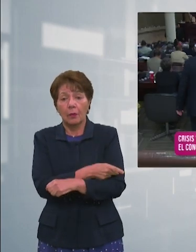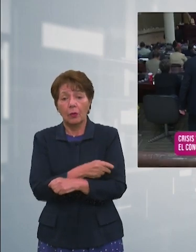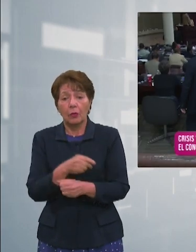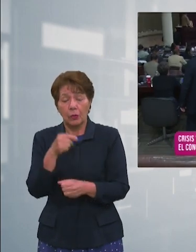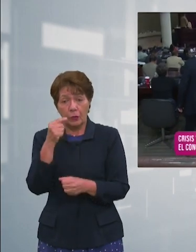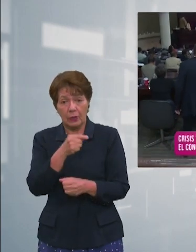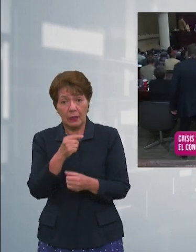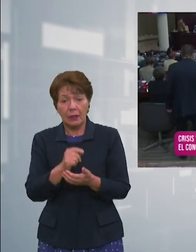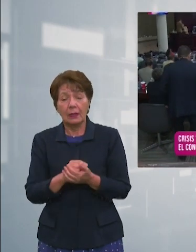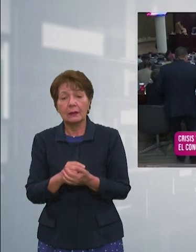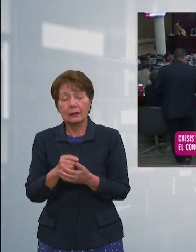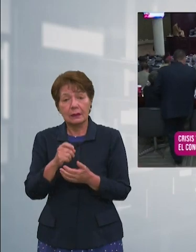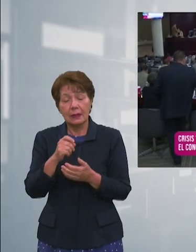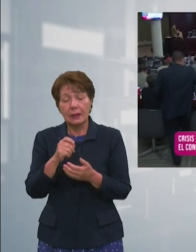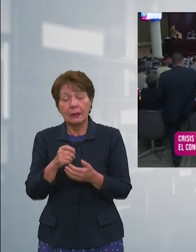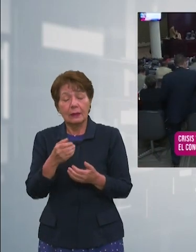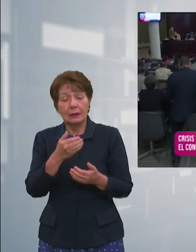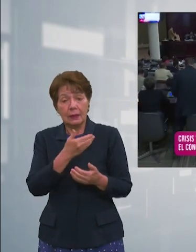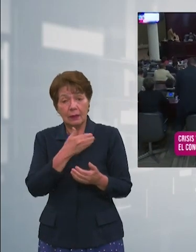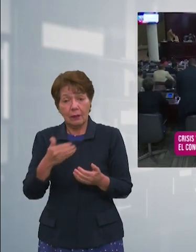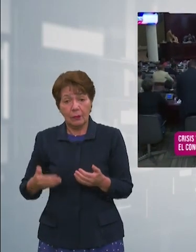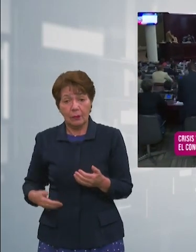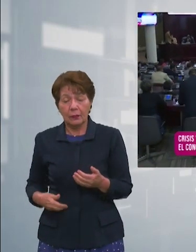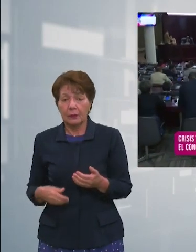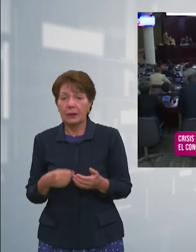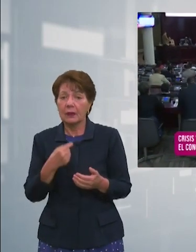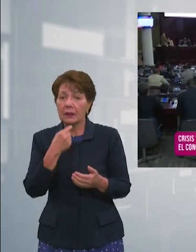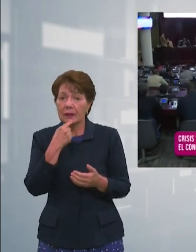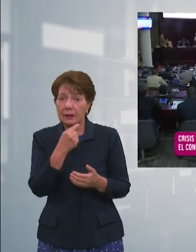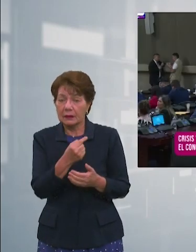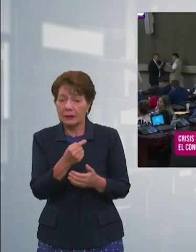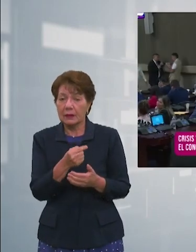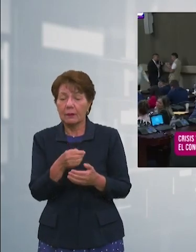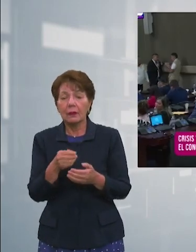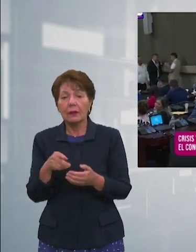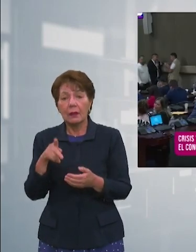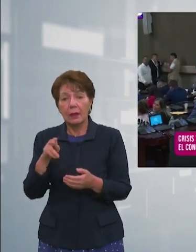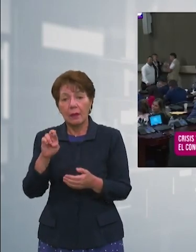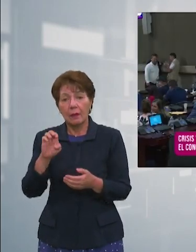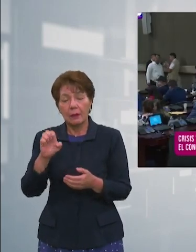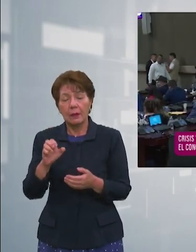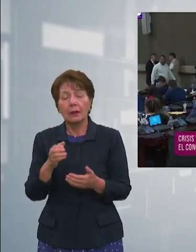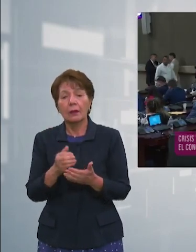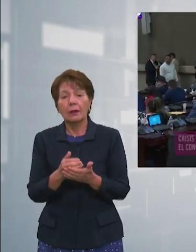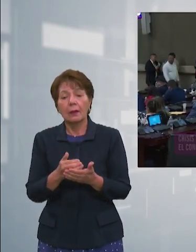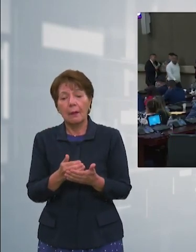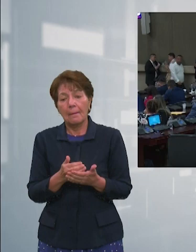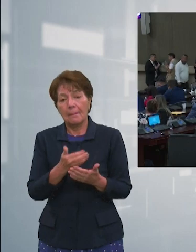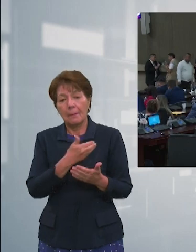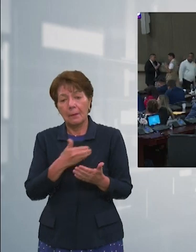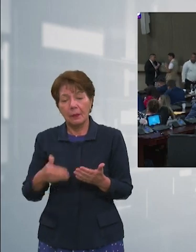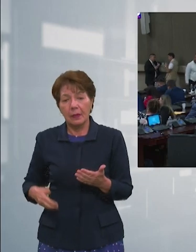e improcedentes según lo apunta la precandidata presidencial Maribel Espinosa.